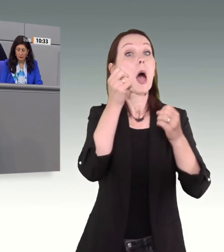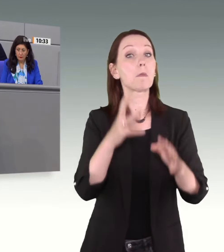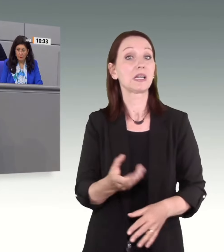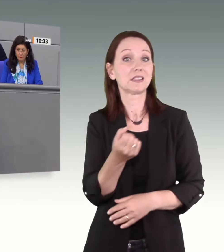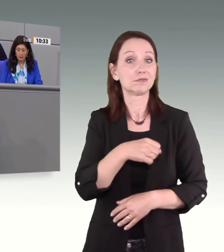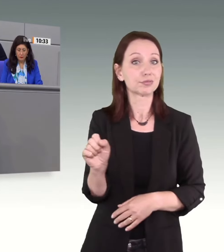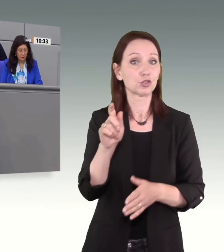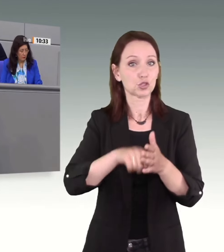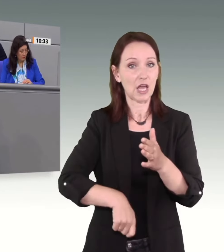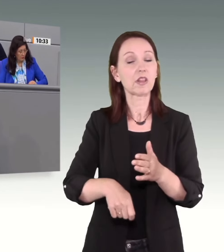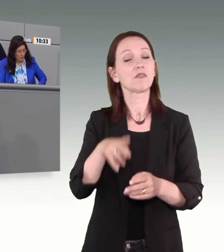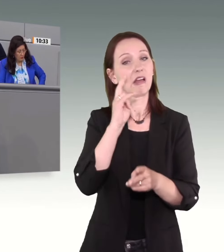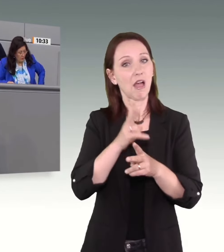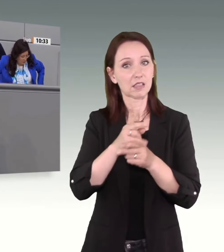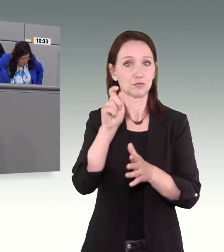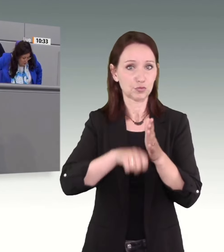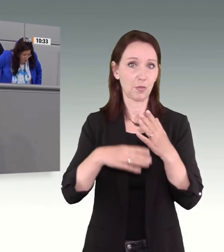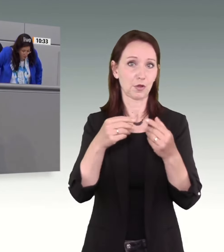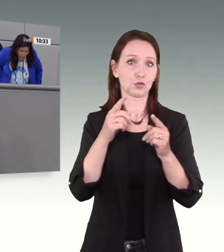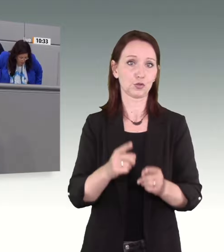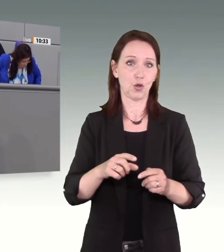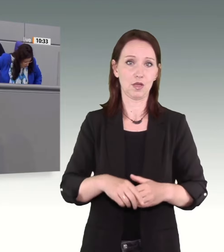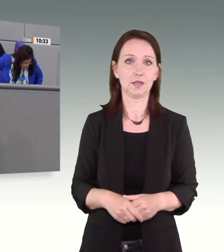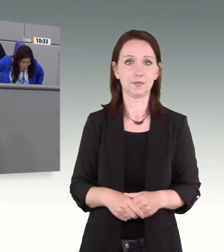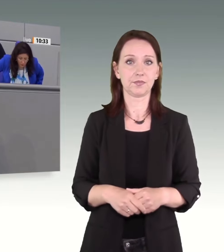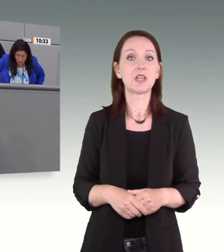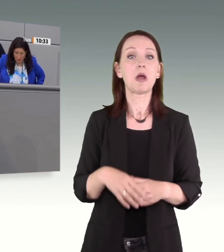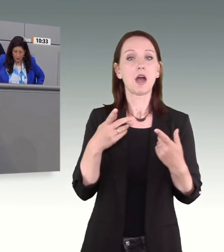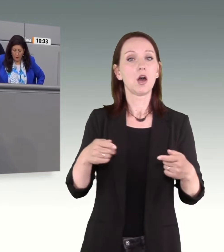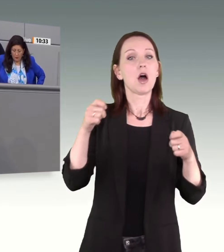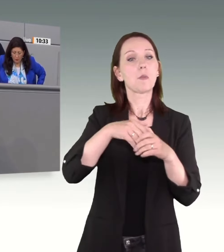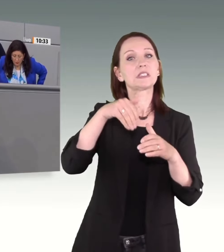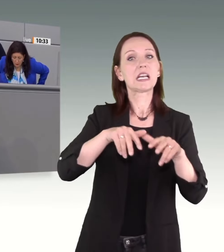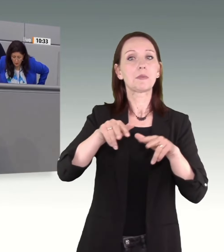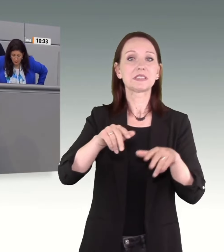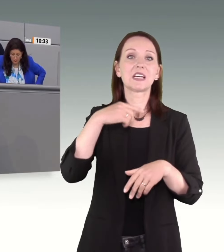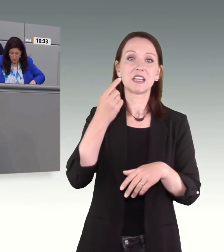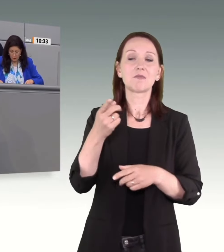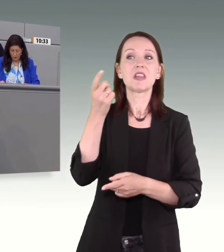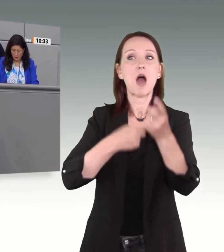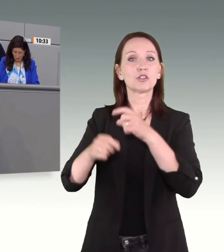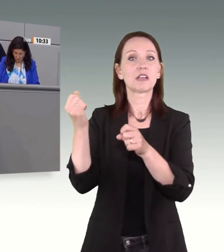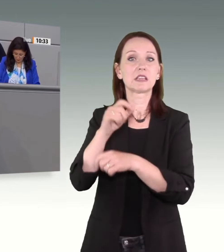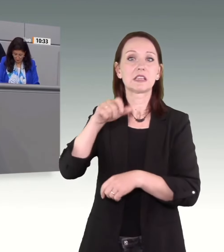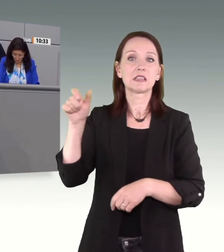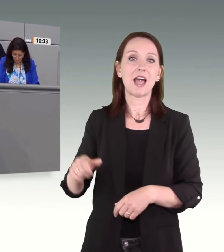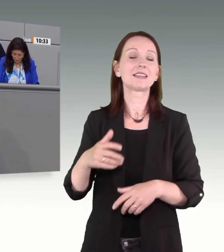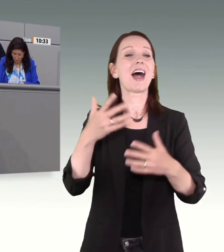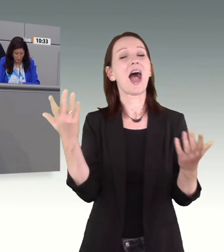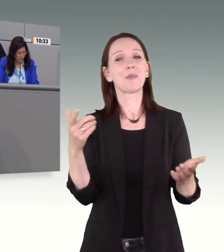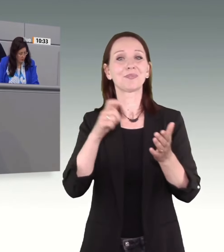wie die Bundesinnenministerin die Mordtaten ausländischer Täter hingegen als Integrationsversagen der deutschen Gesellschaft verharmlost,